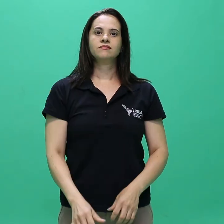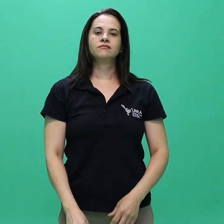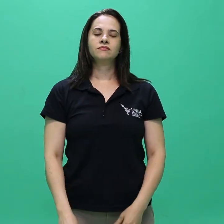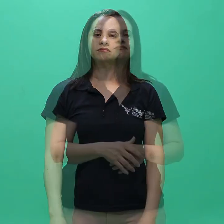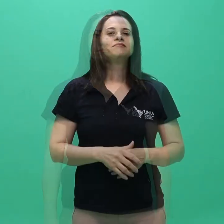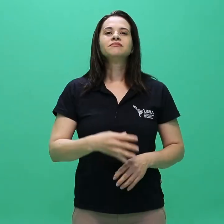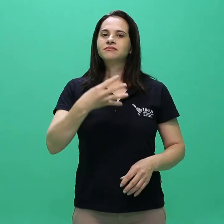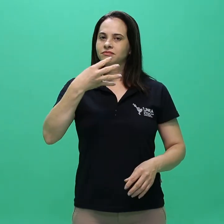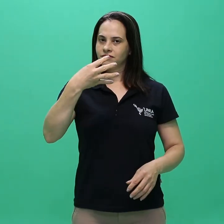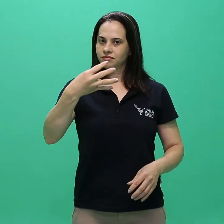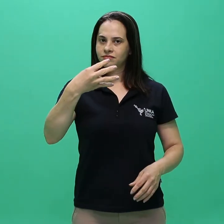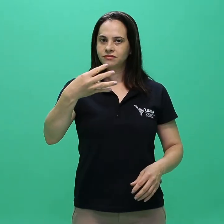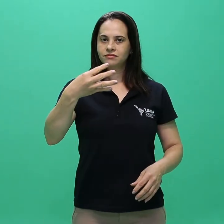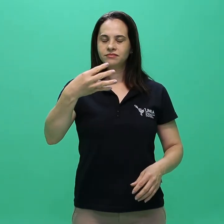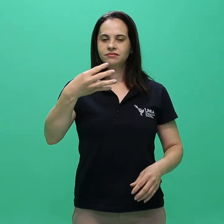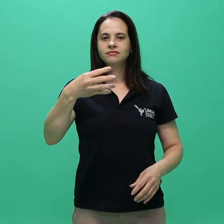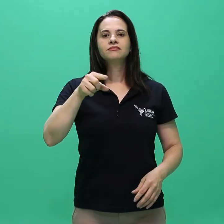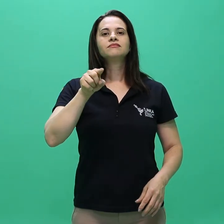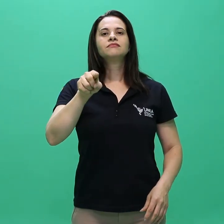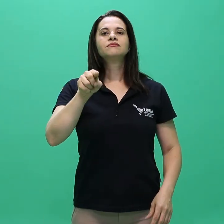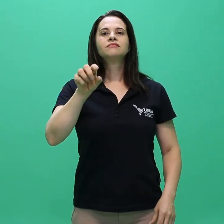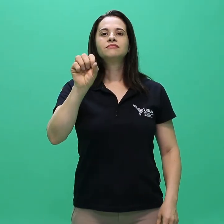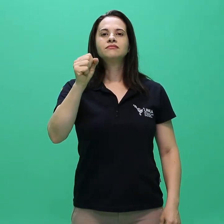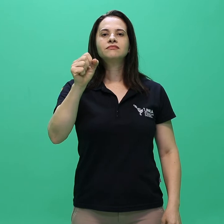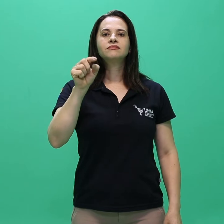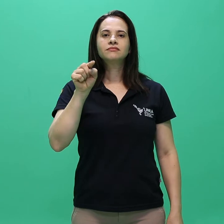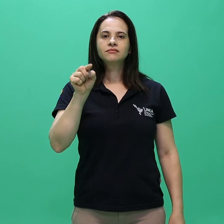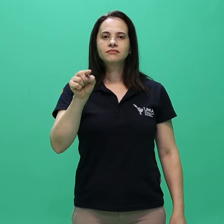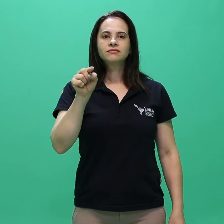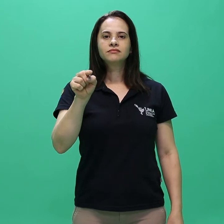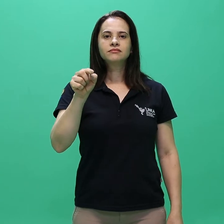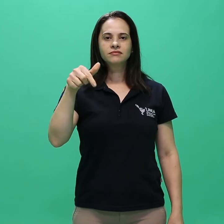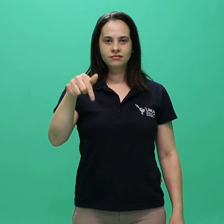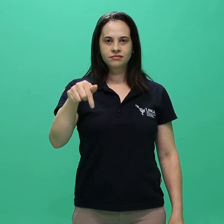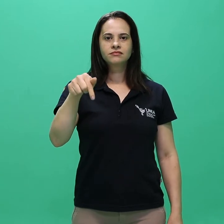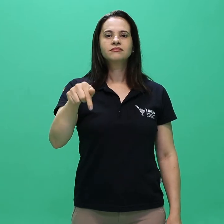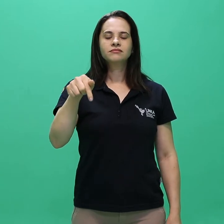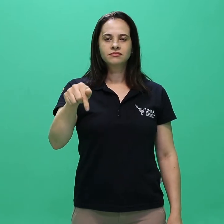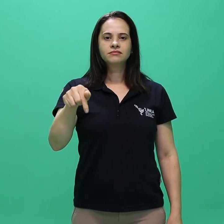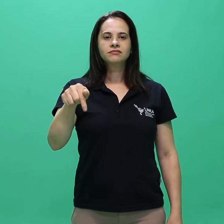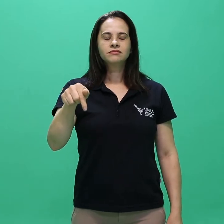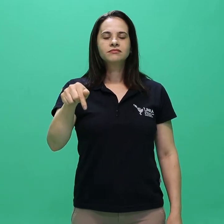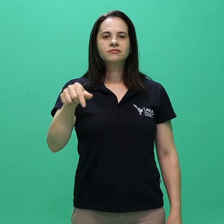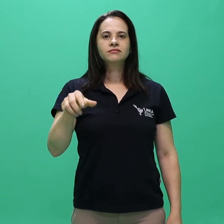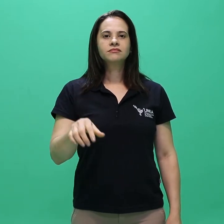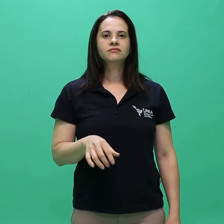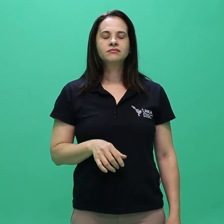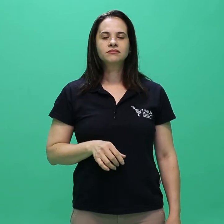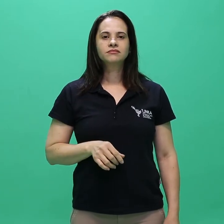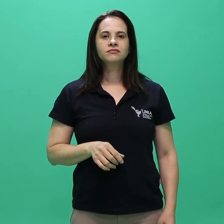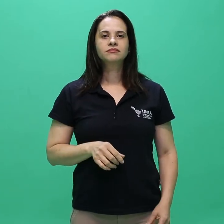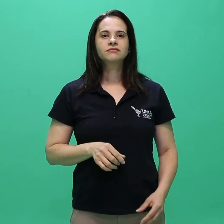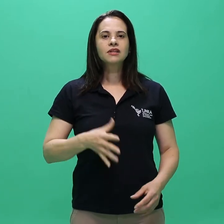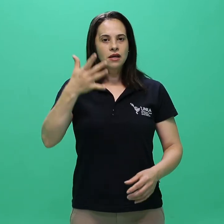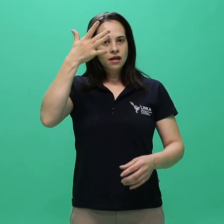4.8.7. Os aprovados em processo de reopção de curso